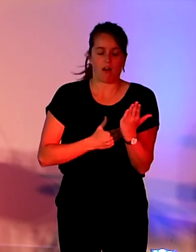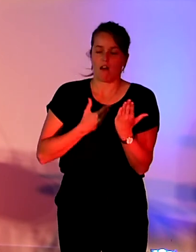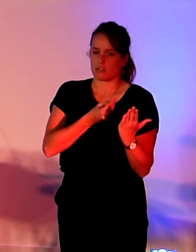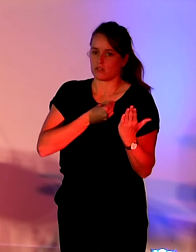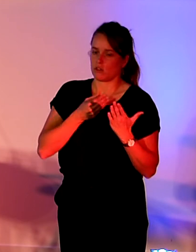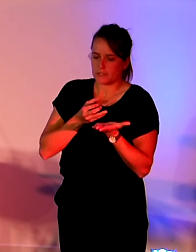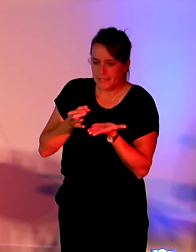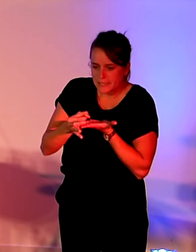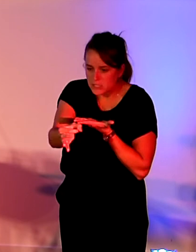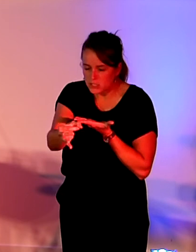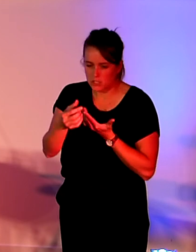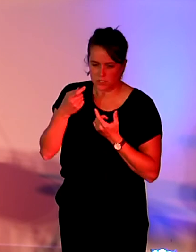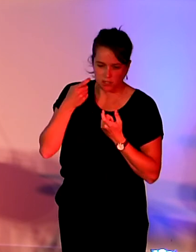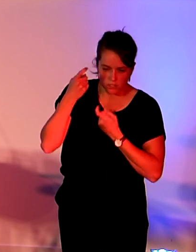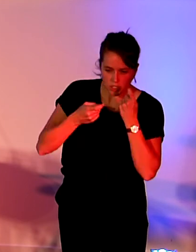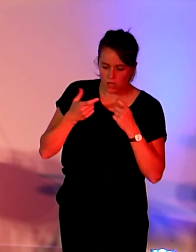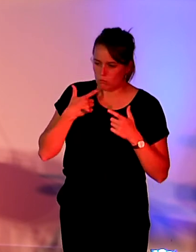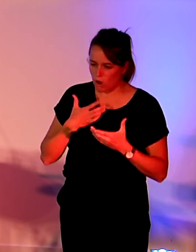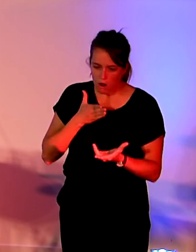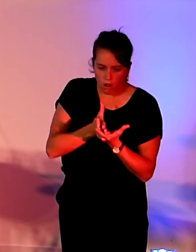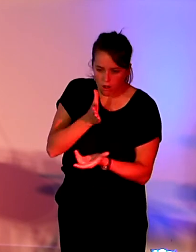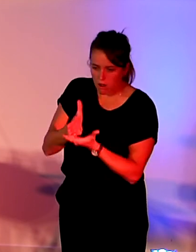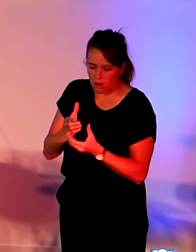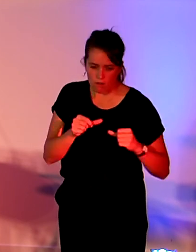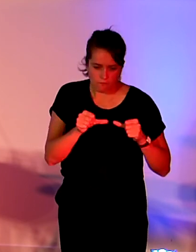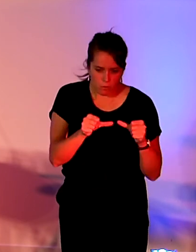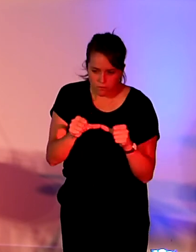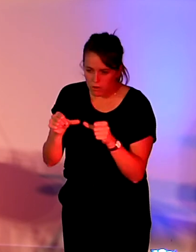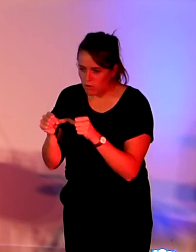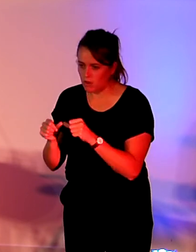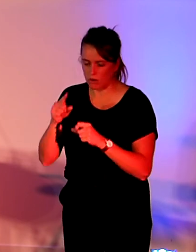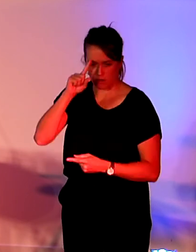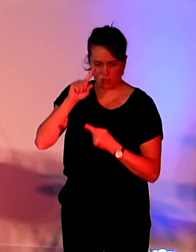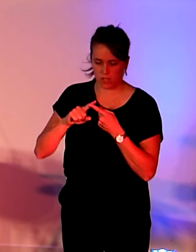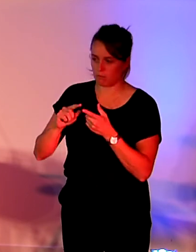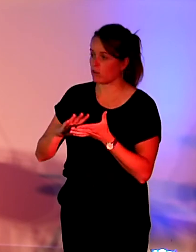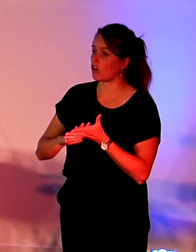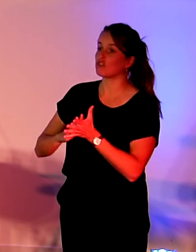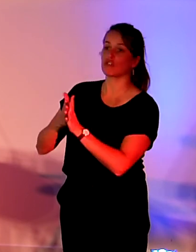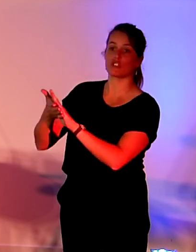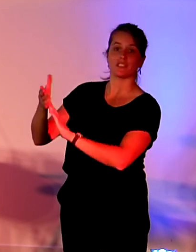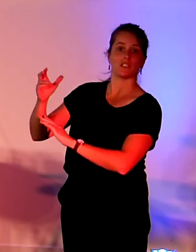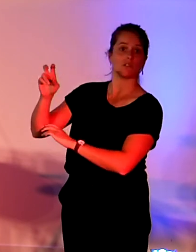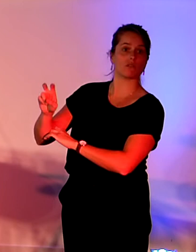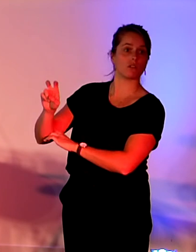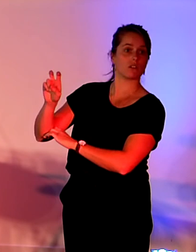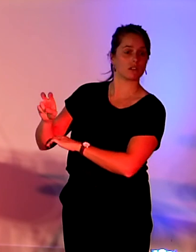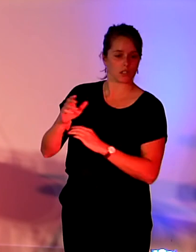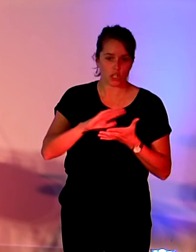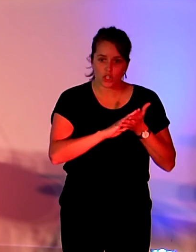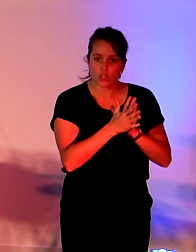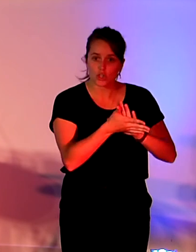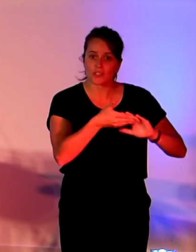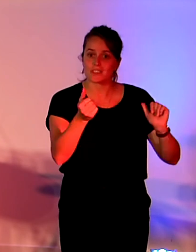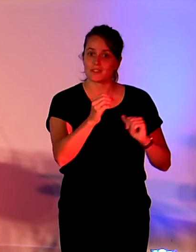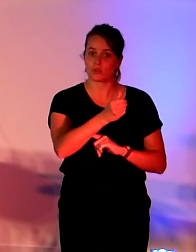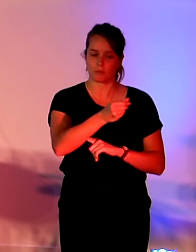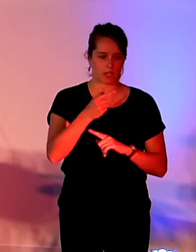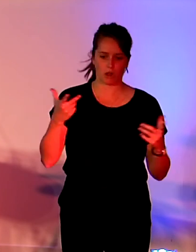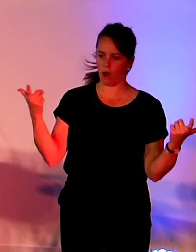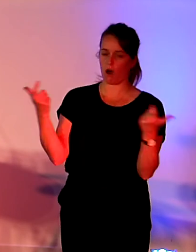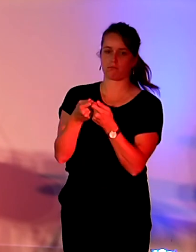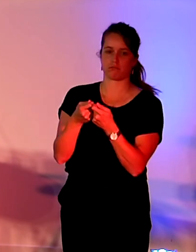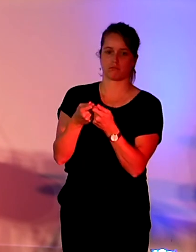orienter les actions pour faire converger transition numérique et écologique. Donc elle va s'articuler autour de trois